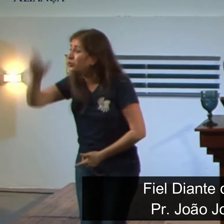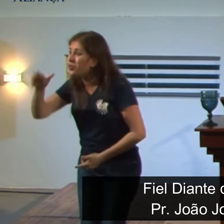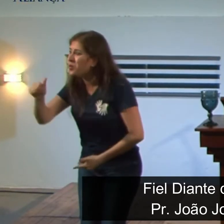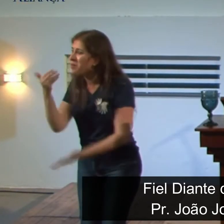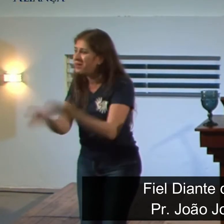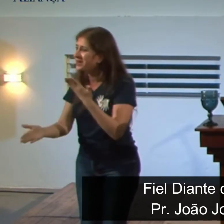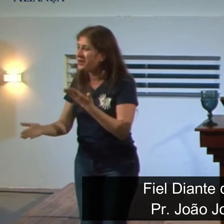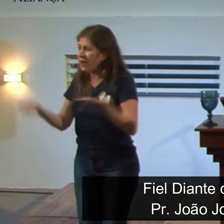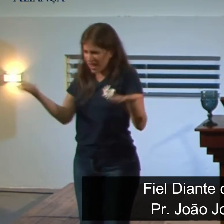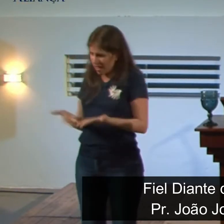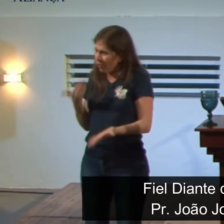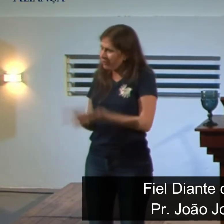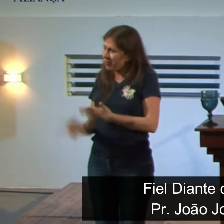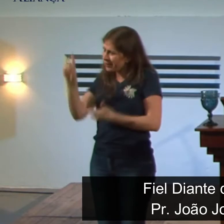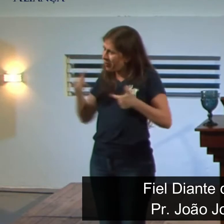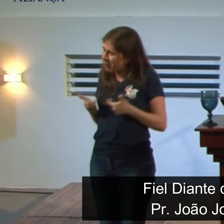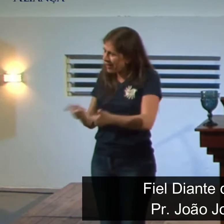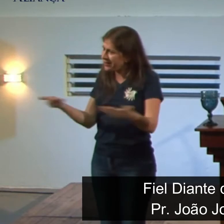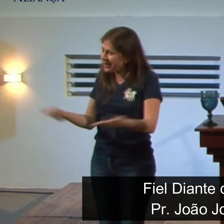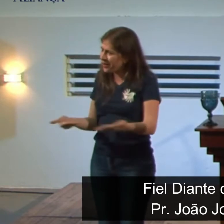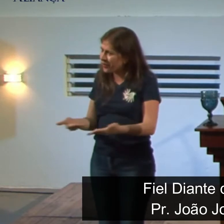Não é agora que ele vai perder.